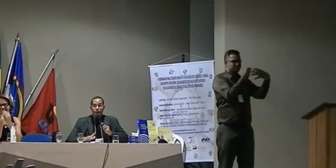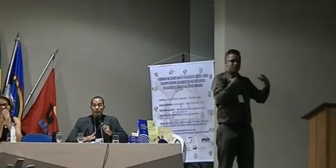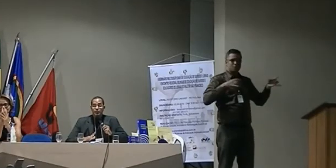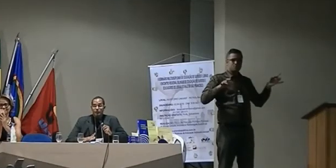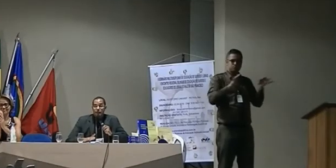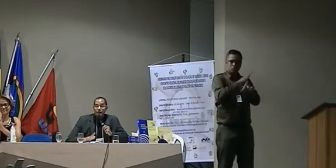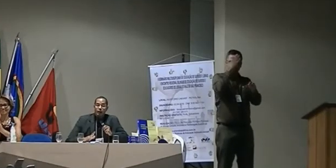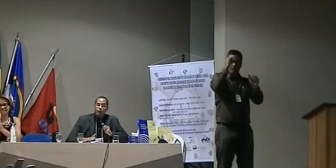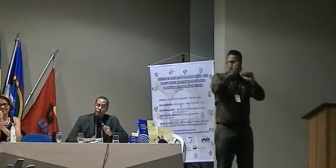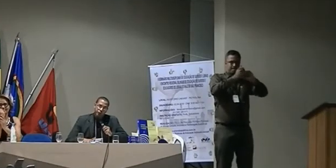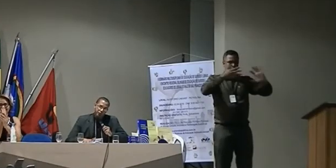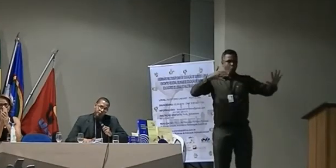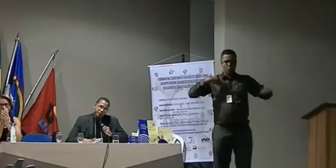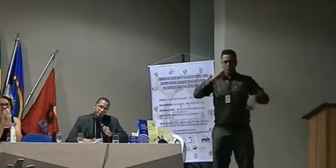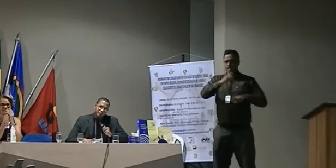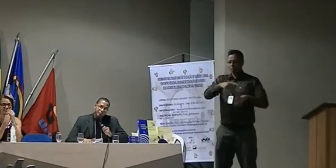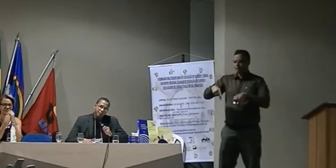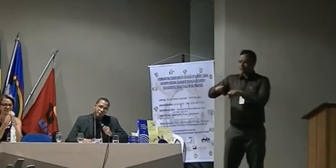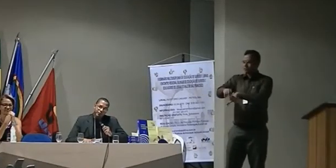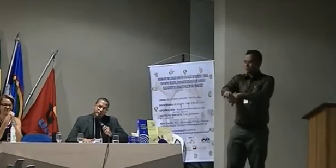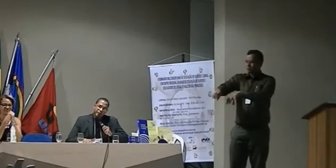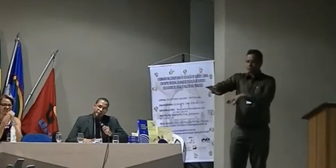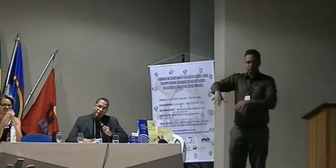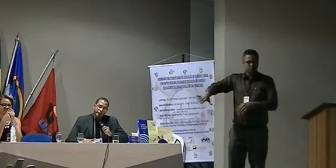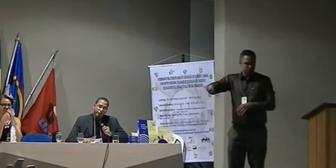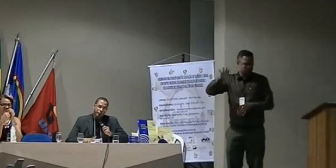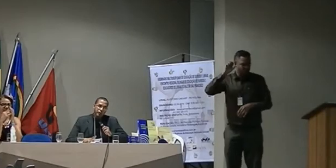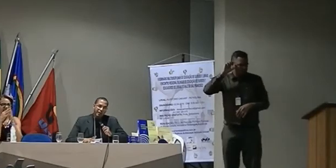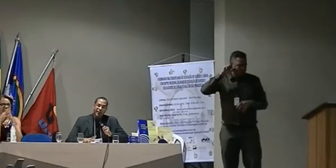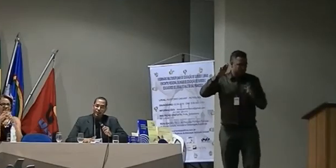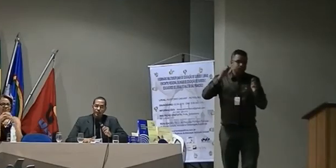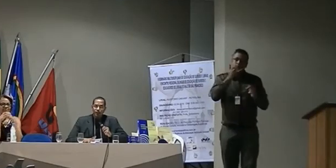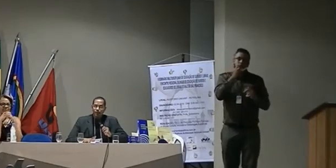de alunos surdos devido que buscar além disso